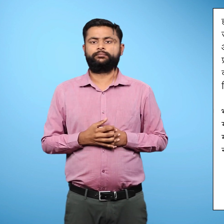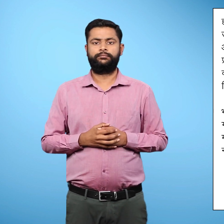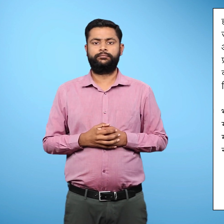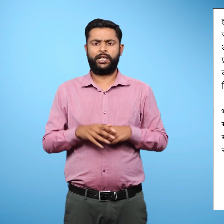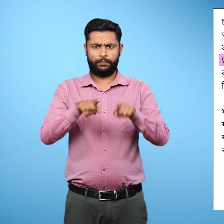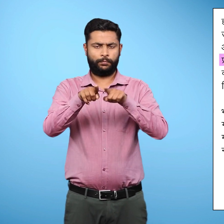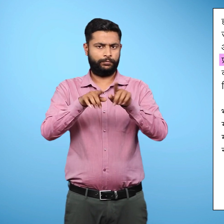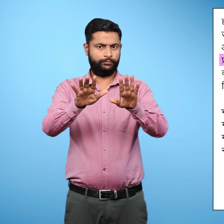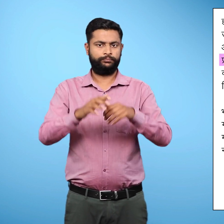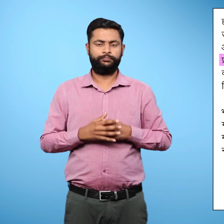प्रायह